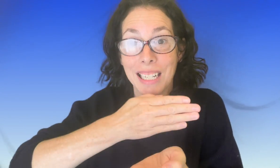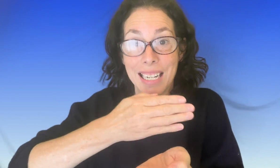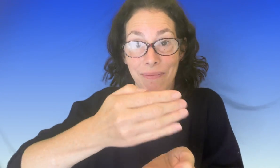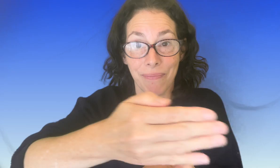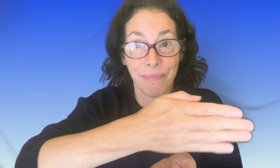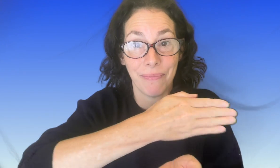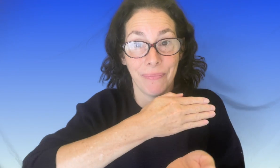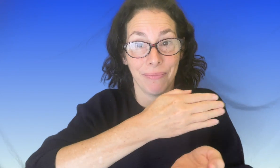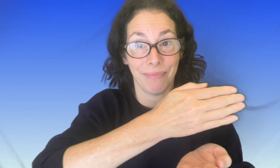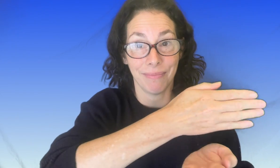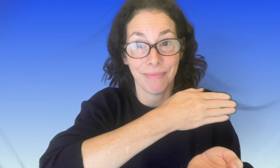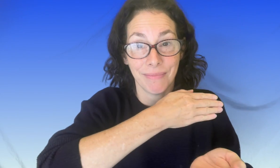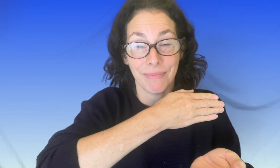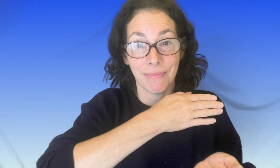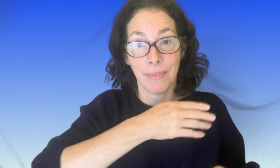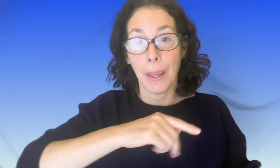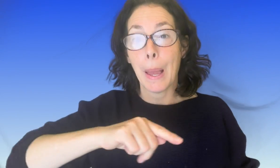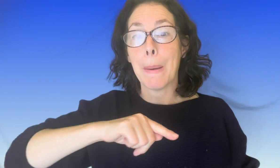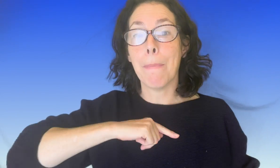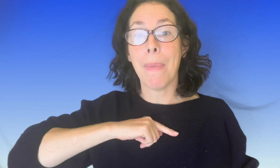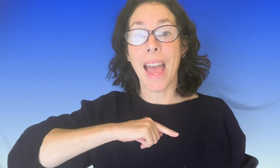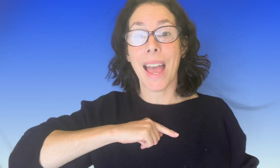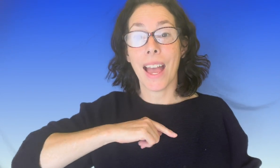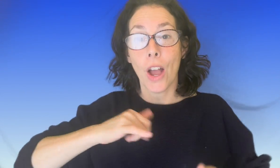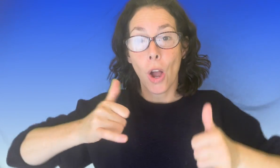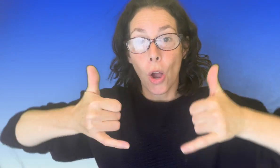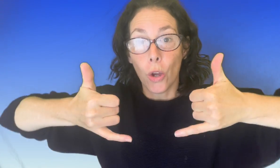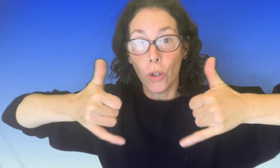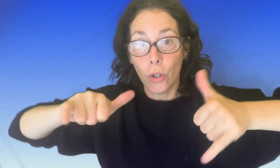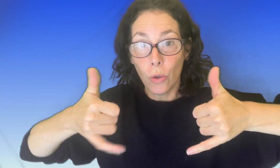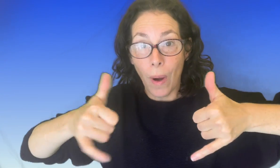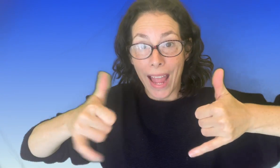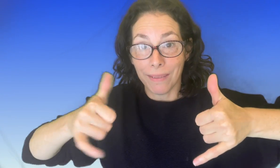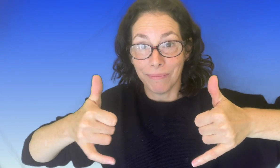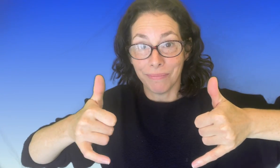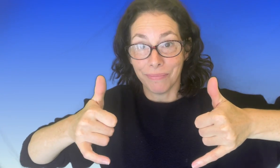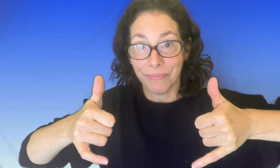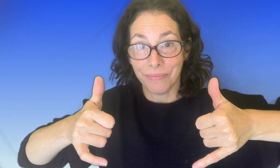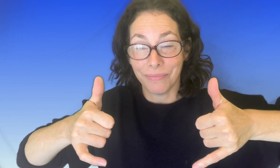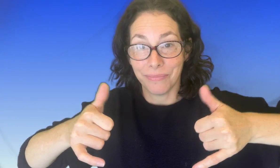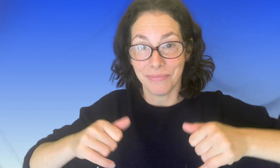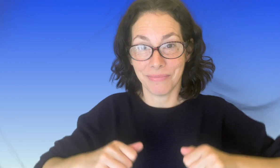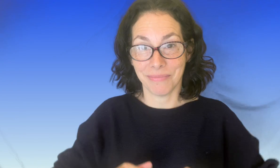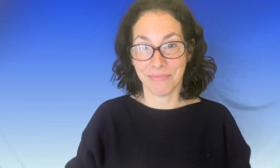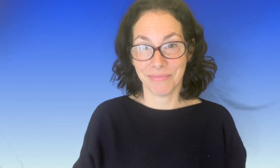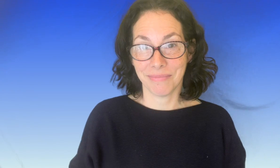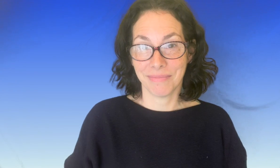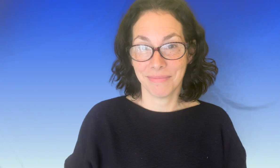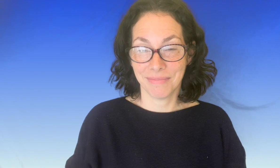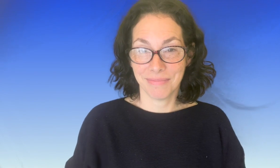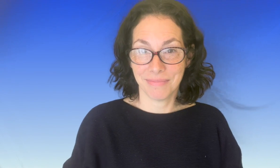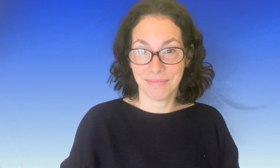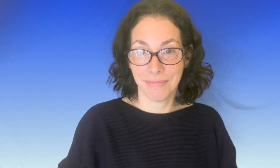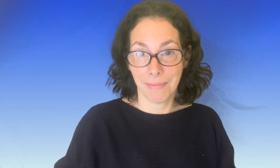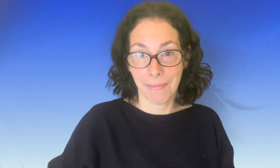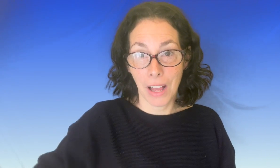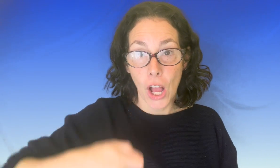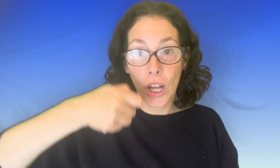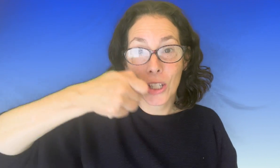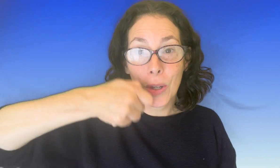mes jouets de